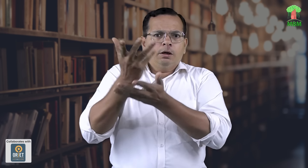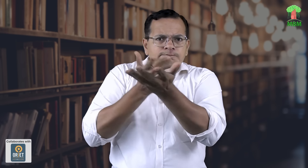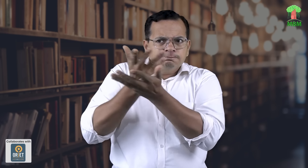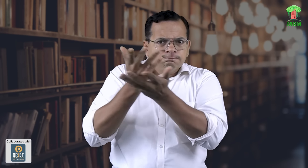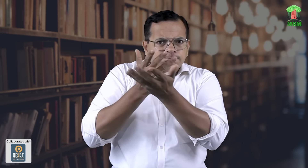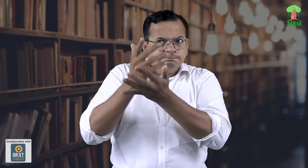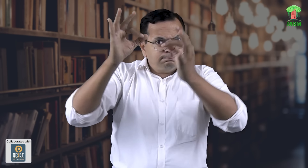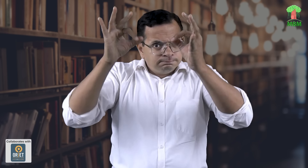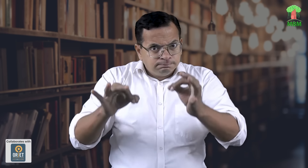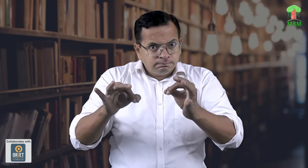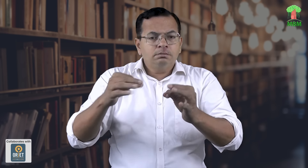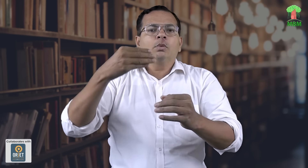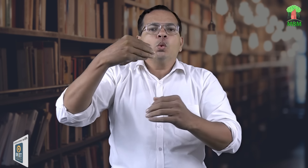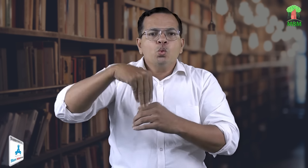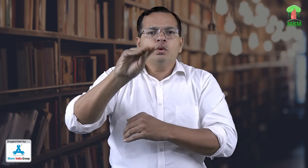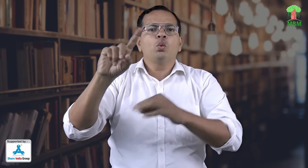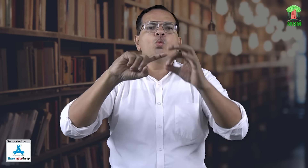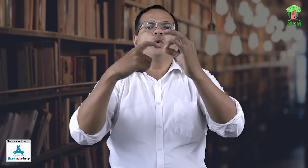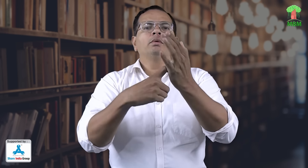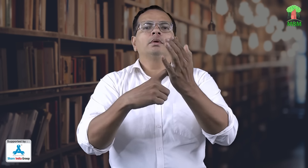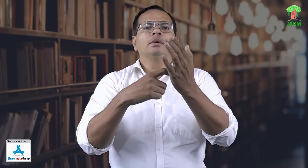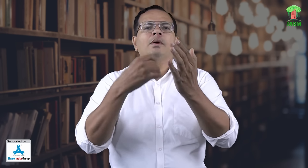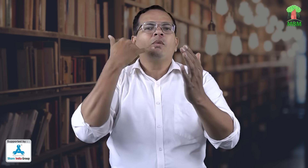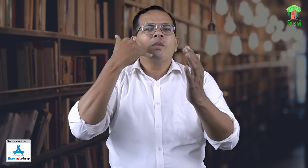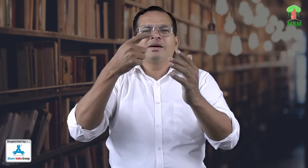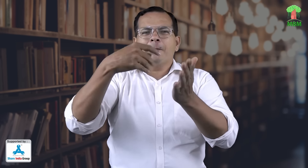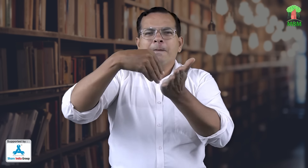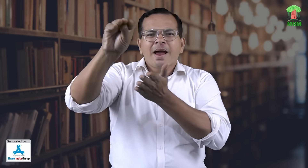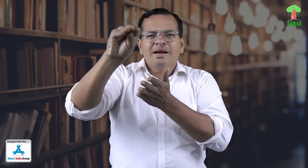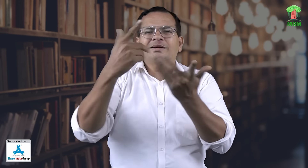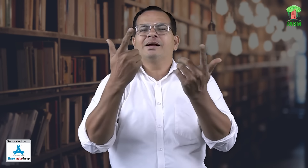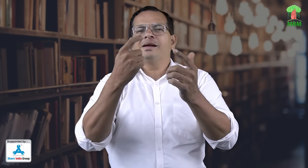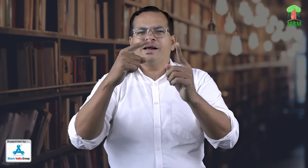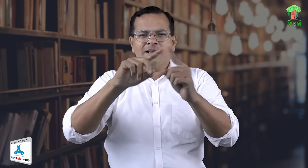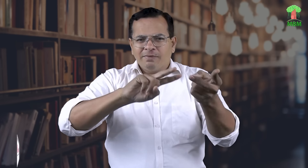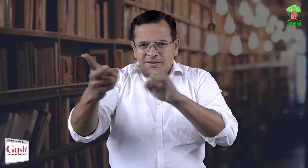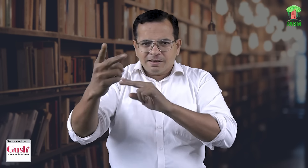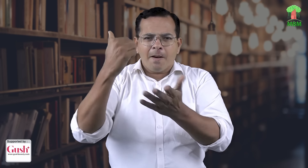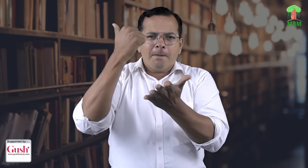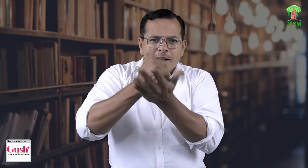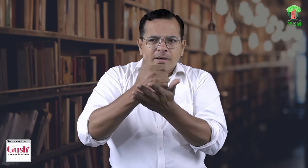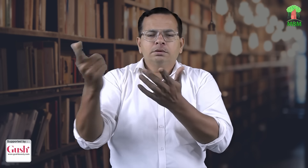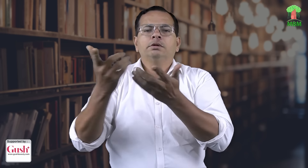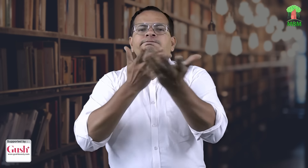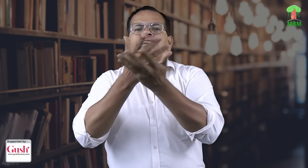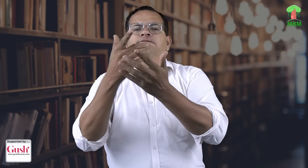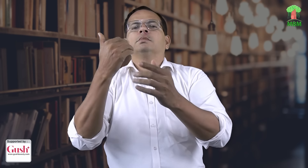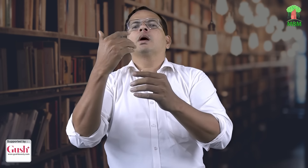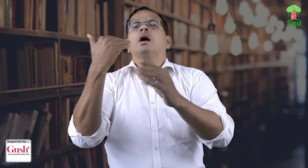contact कर सकते हैं, उनसे बातचीत कर सकते हैं, और फिर वो QR code देंगे, या bank details आपके साथ साजा करेंगे, इसके द्वारा कि आप